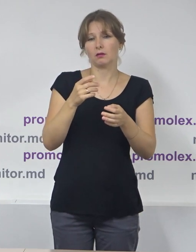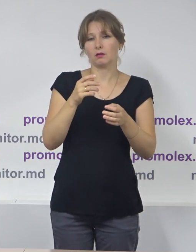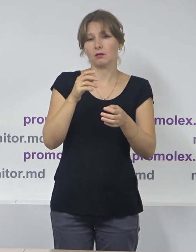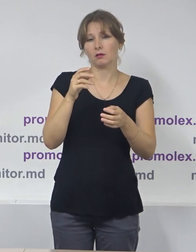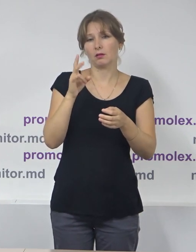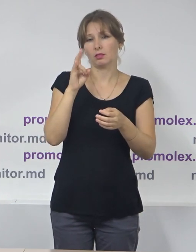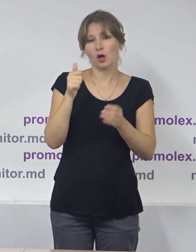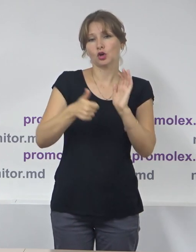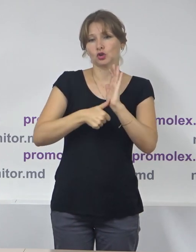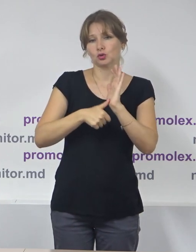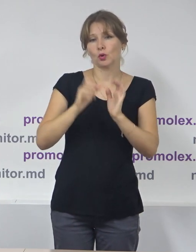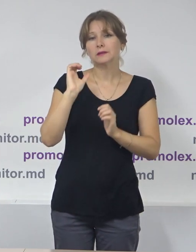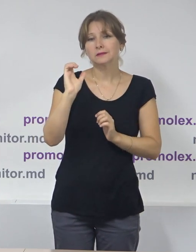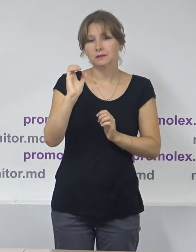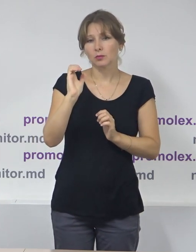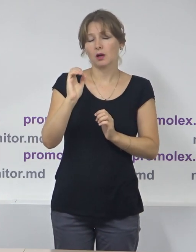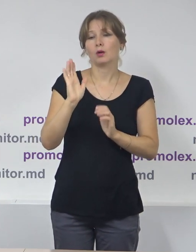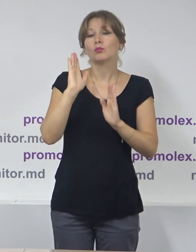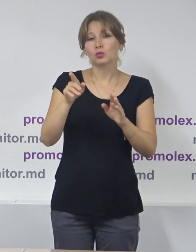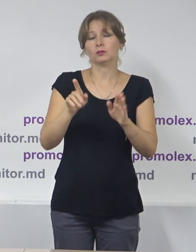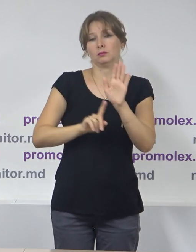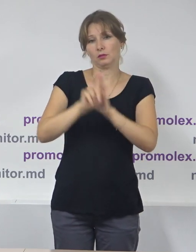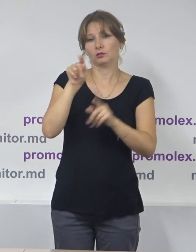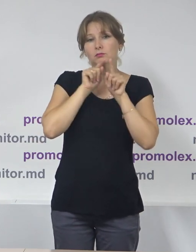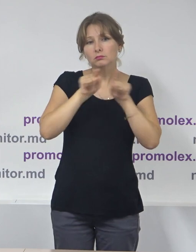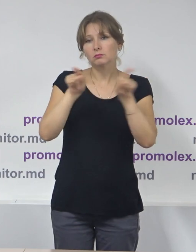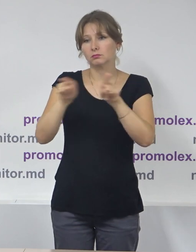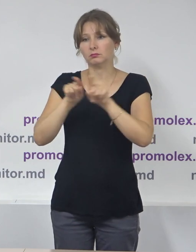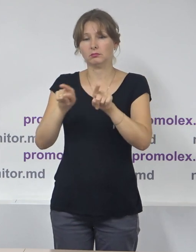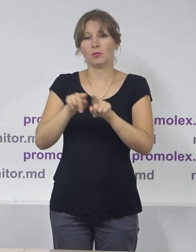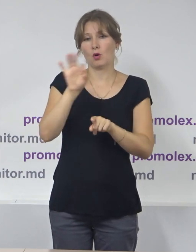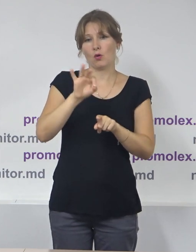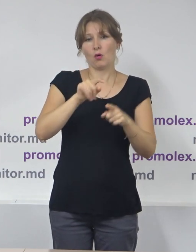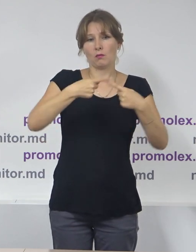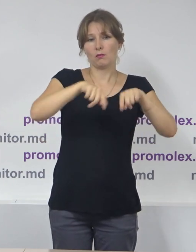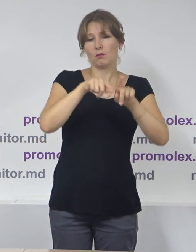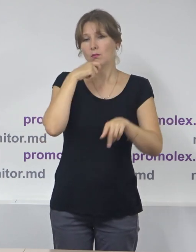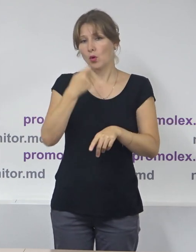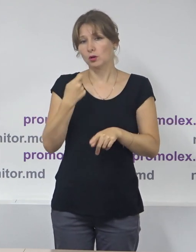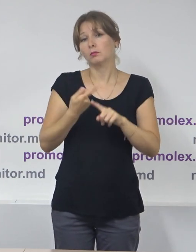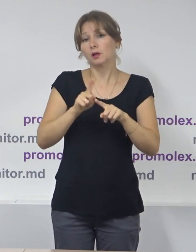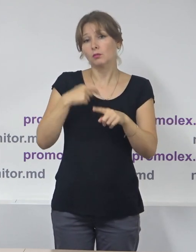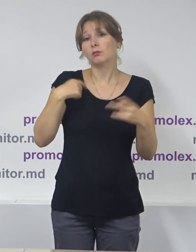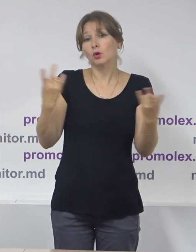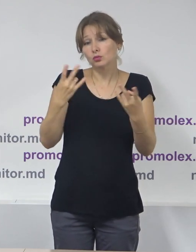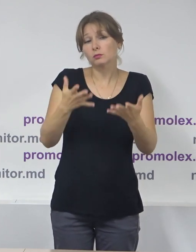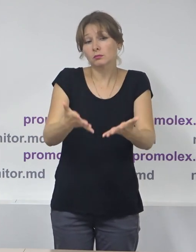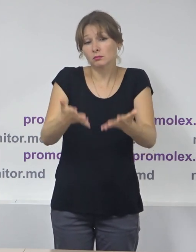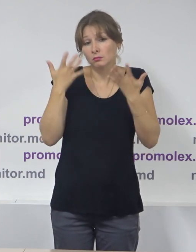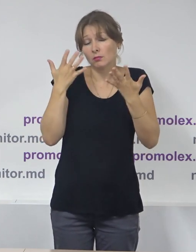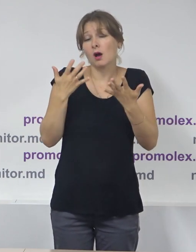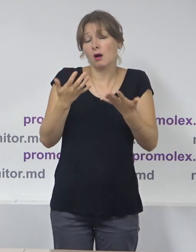6 septembrie și în acest sens, desigur că este binevinit ca să avem o claritate din partea Curții Constitucională și